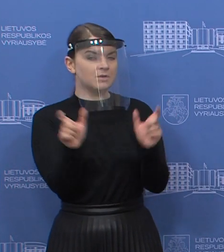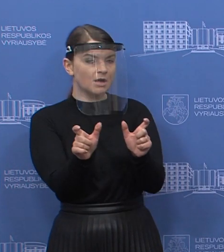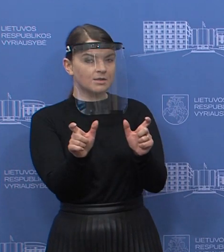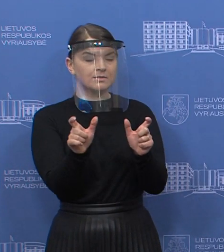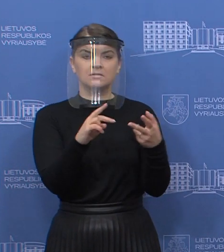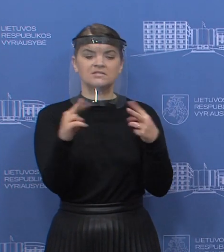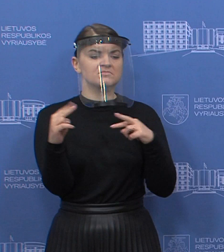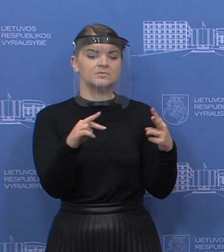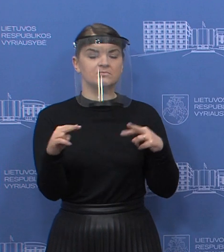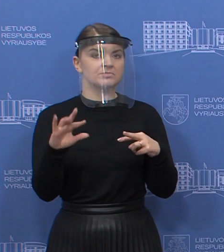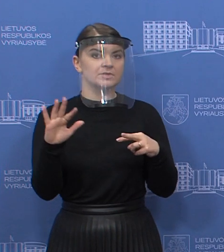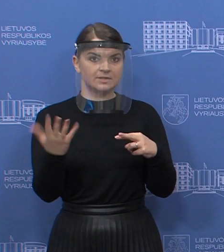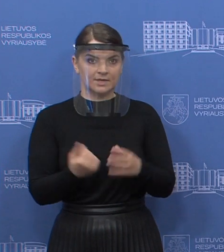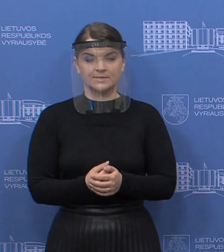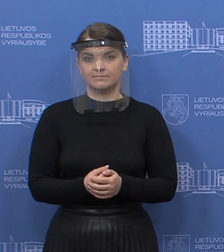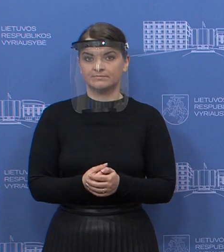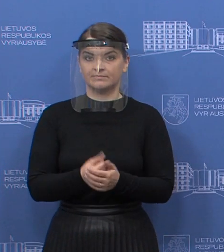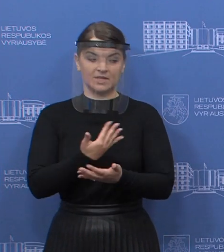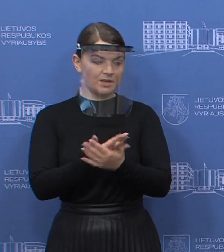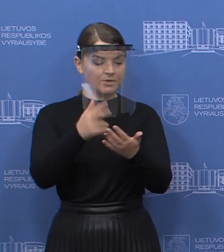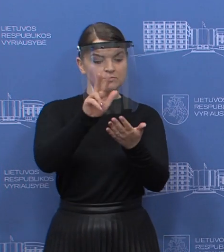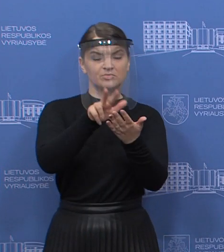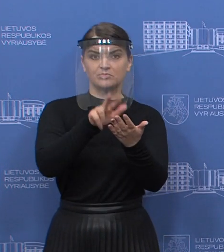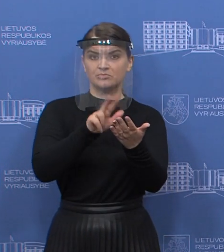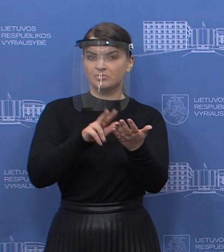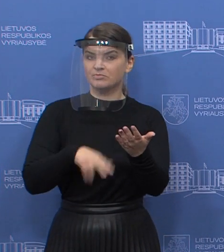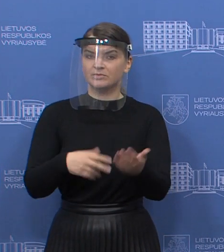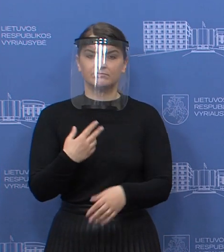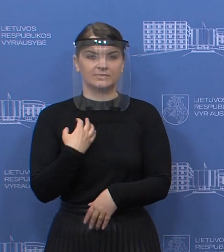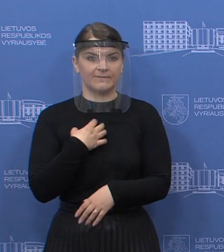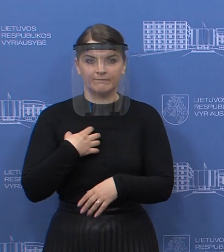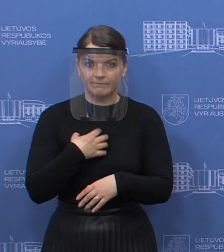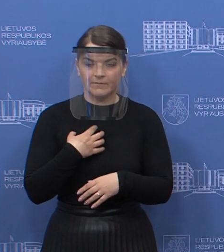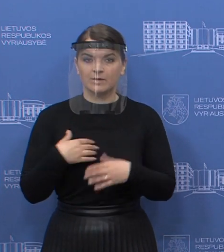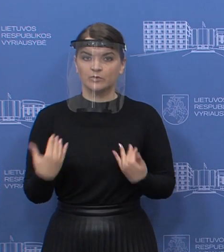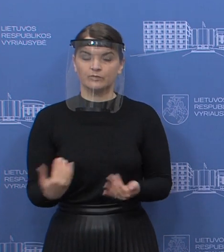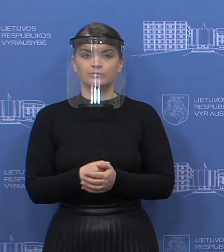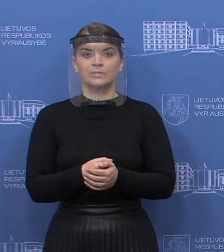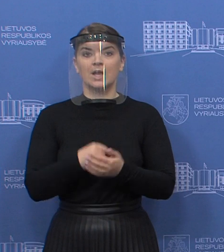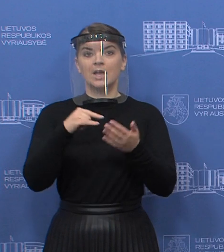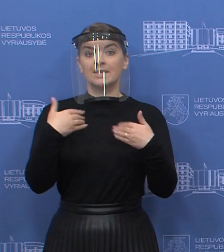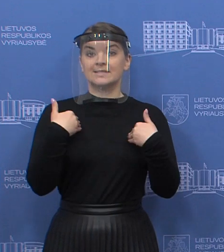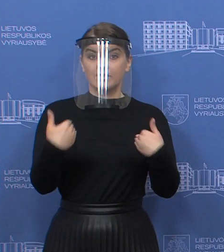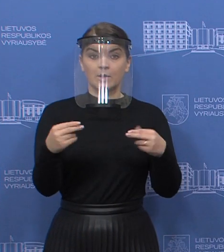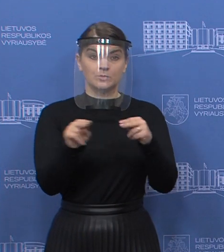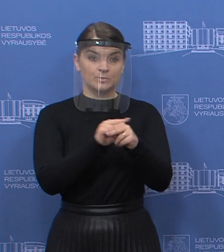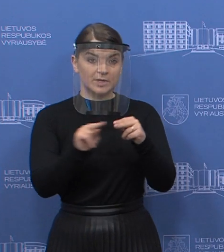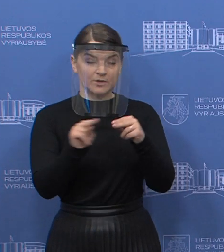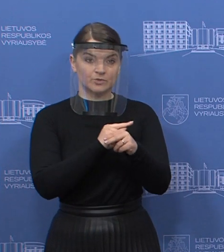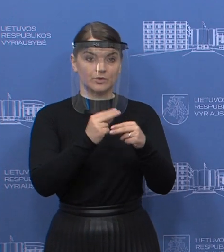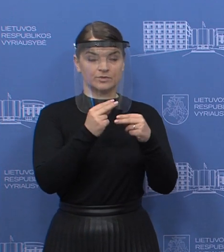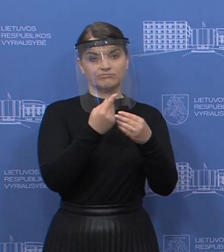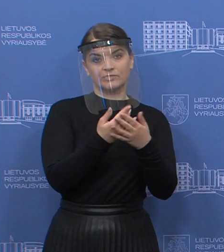pokyčių. Pirmtis sprendimai buvo, kas yra labai svarbu, atnaujinti planinės veikatos priežiūros įstaigas,